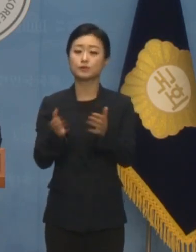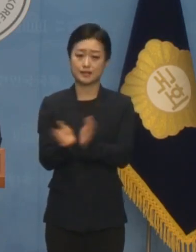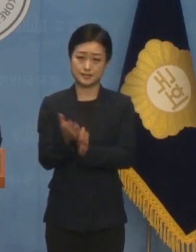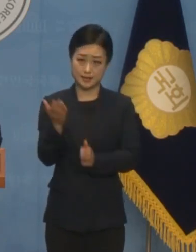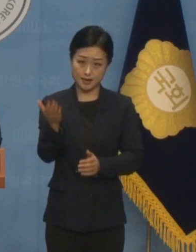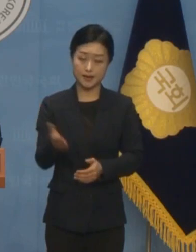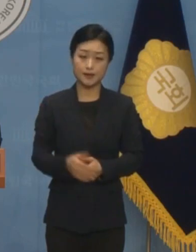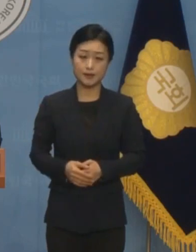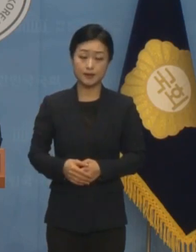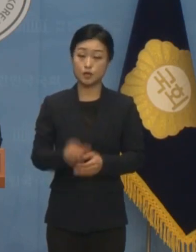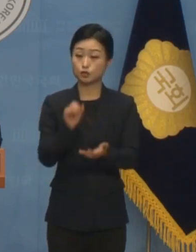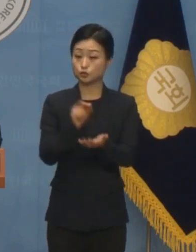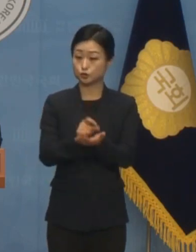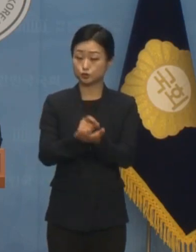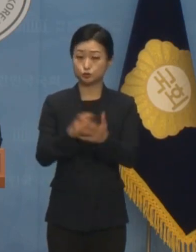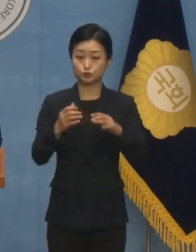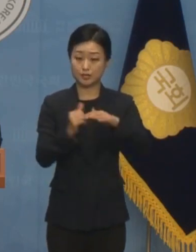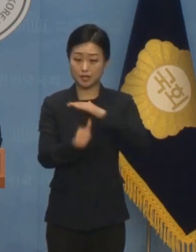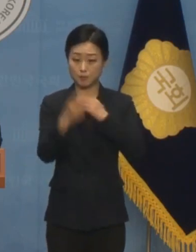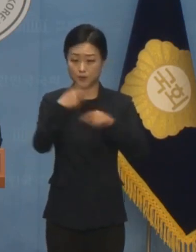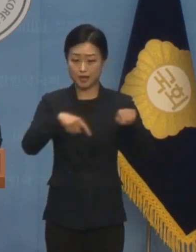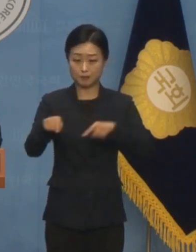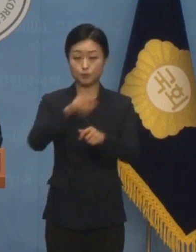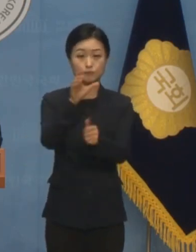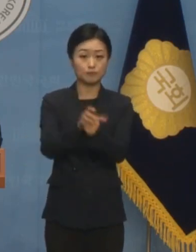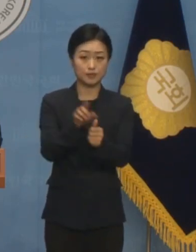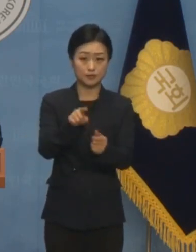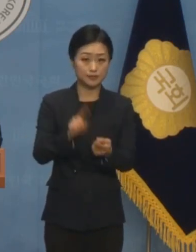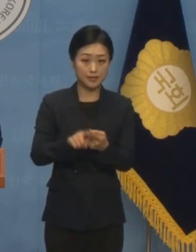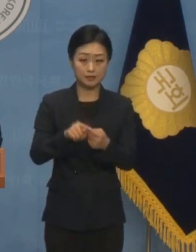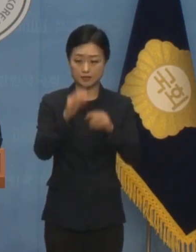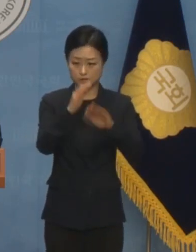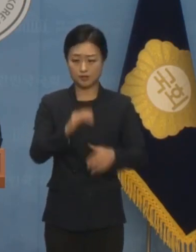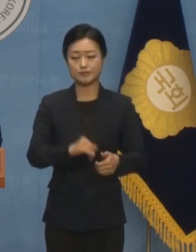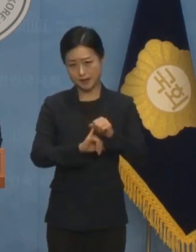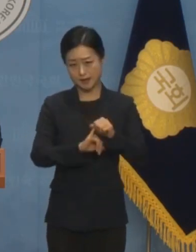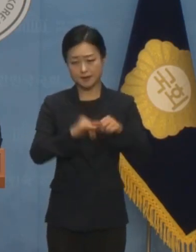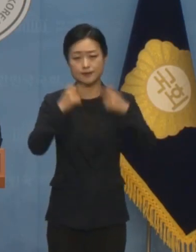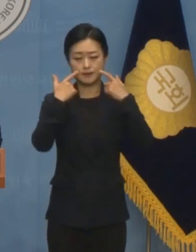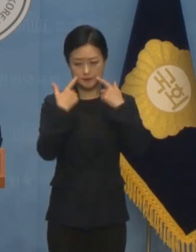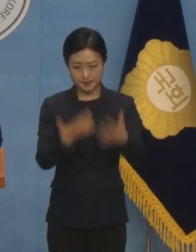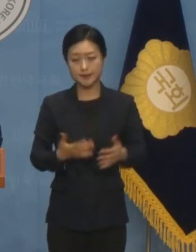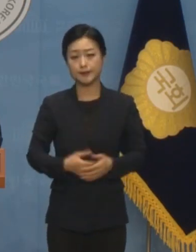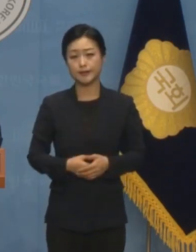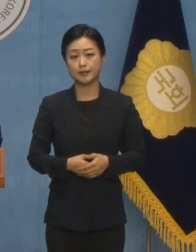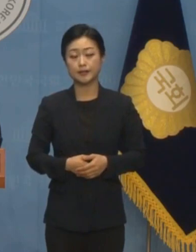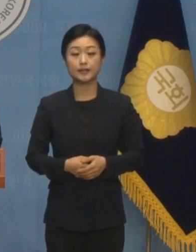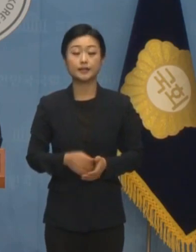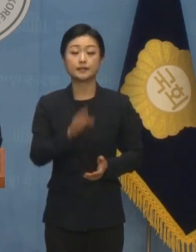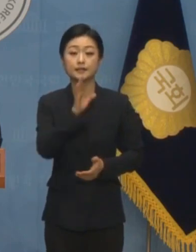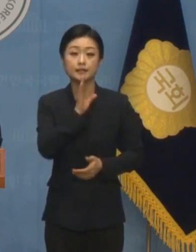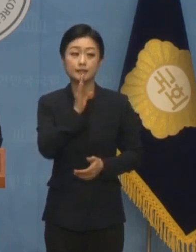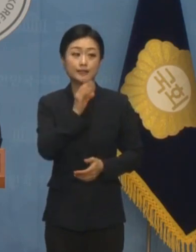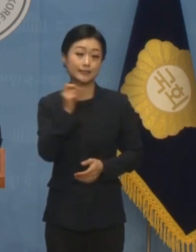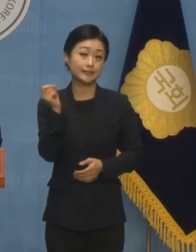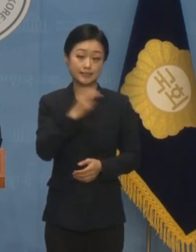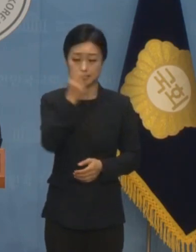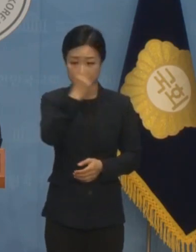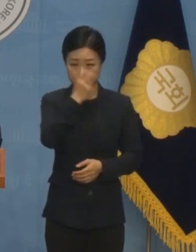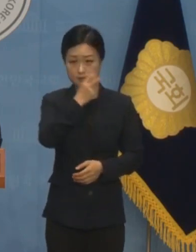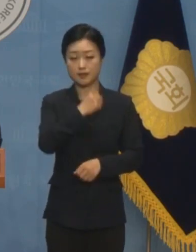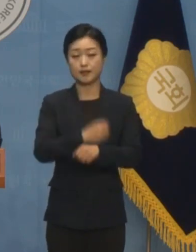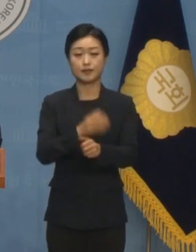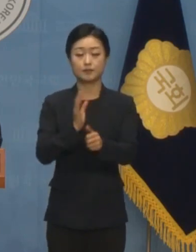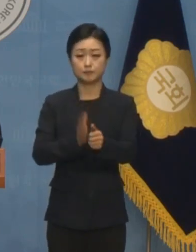이번 축구 국가대표팀 감독 선임은 절차적 하자가 명만큼 반드시 재검토가